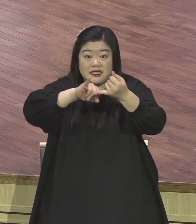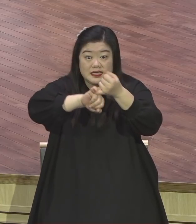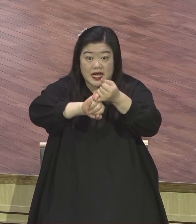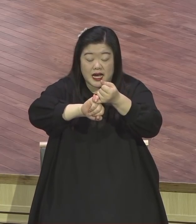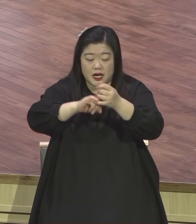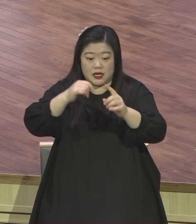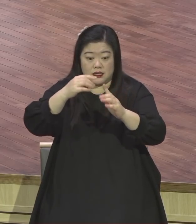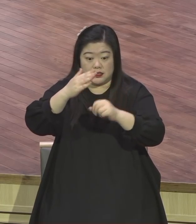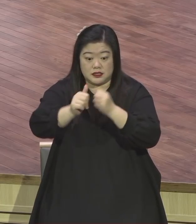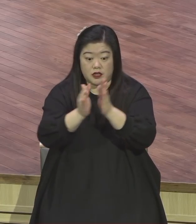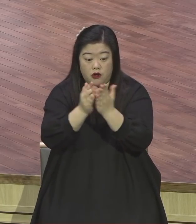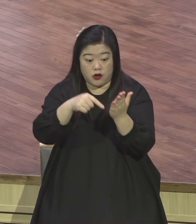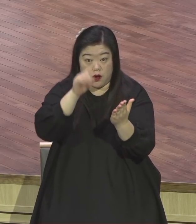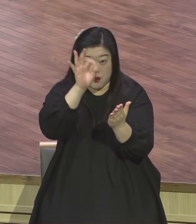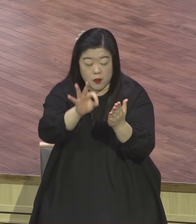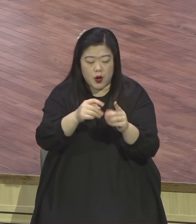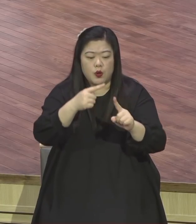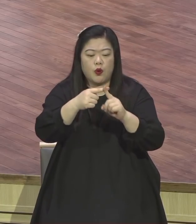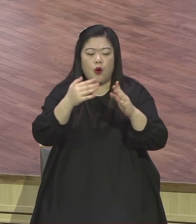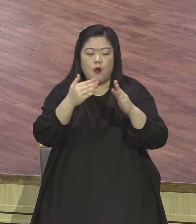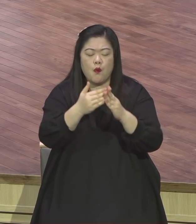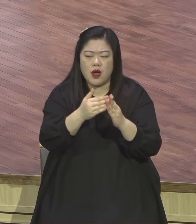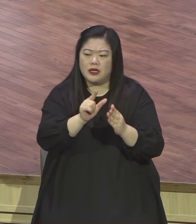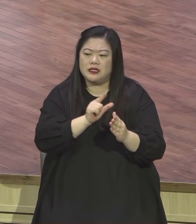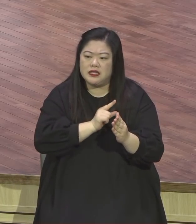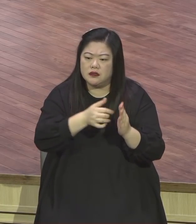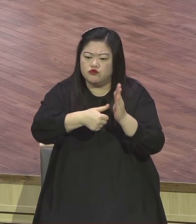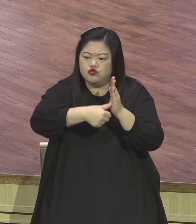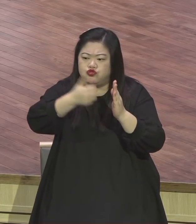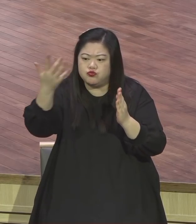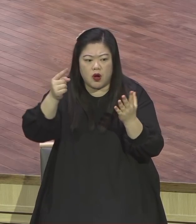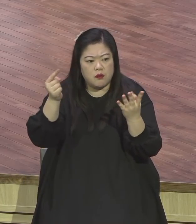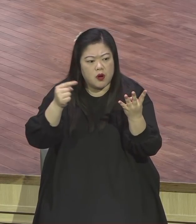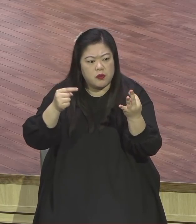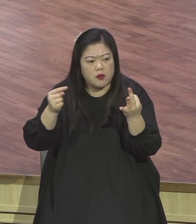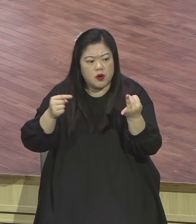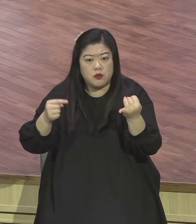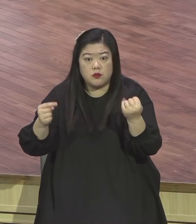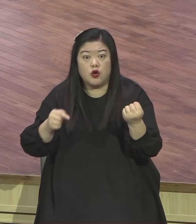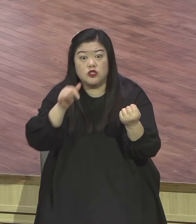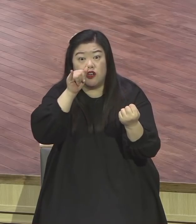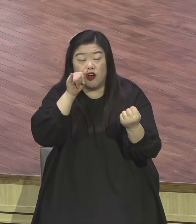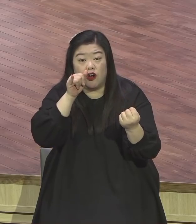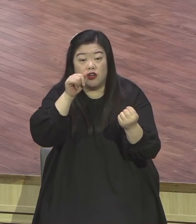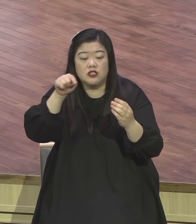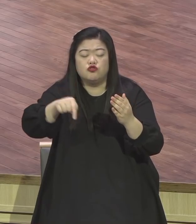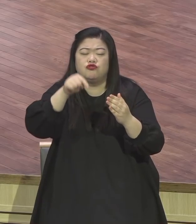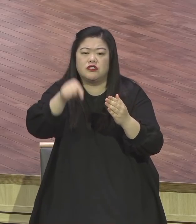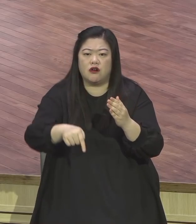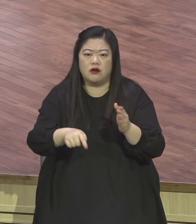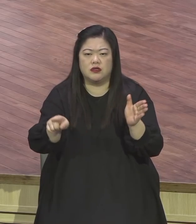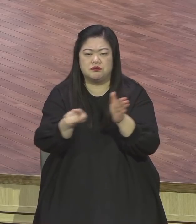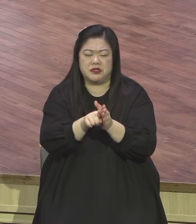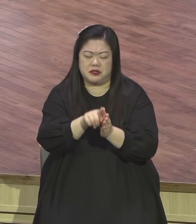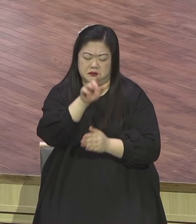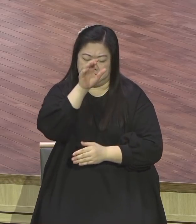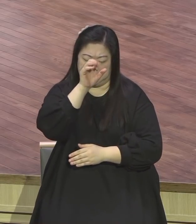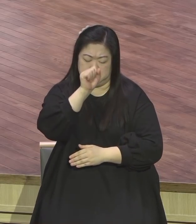있는데 그 중에 모든 믿는 자의 본이 된 소문난 교회가 있었는데 그 교회가 바로 대살리카 교회예요